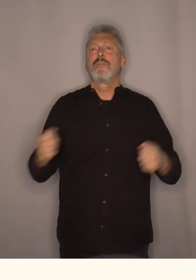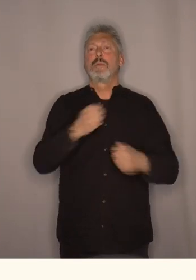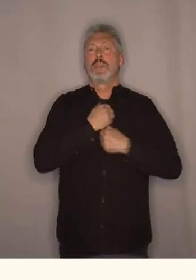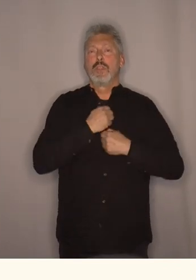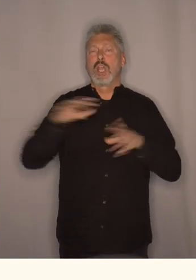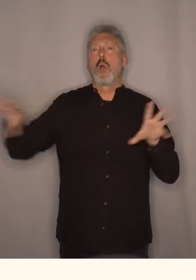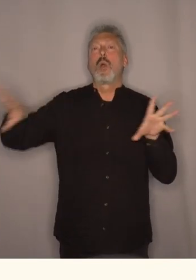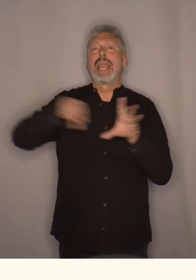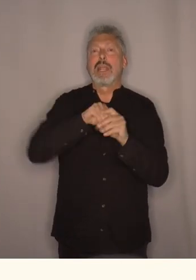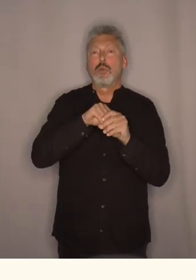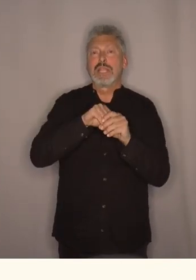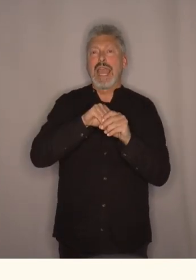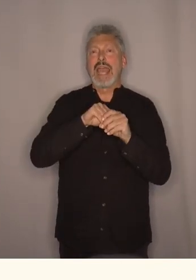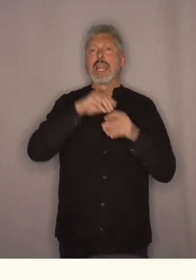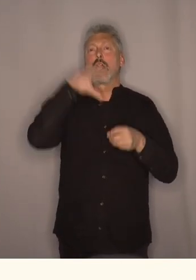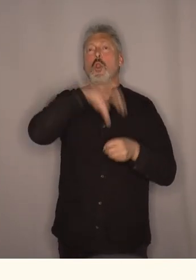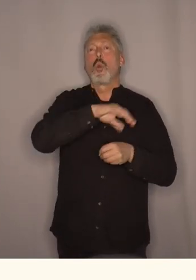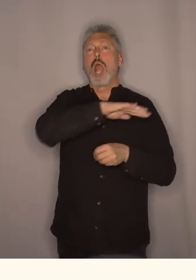i hele Norge.